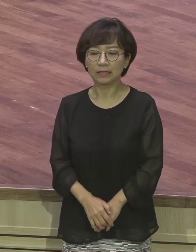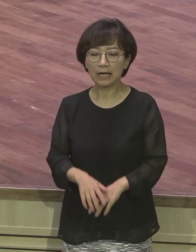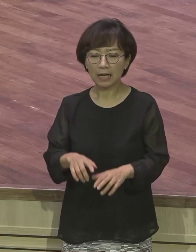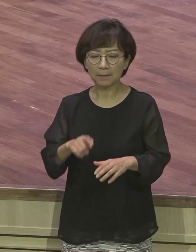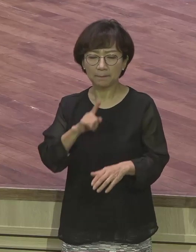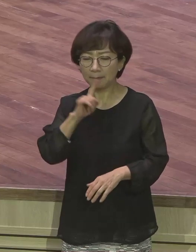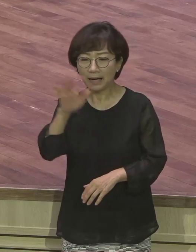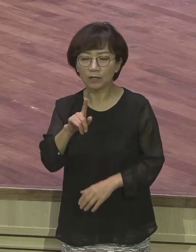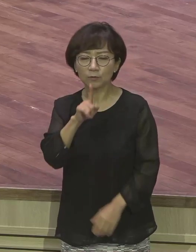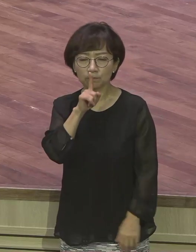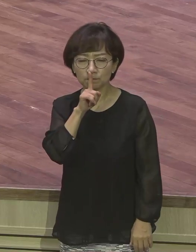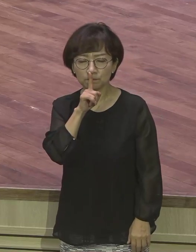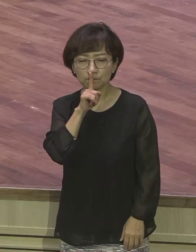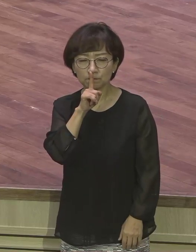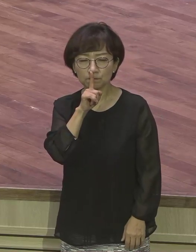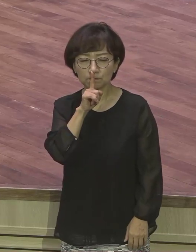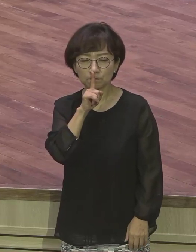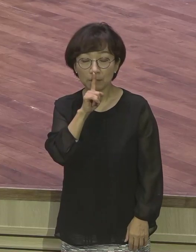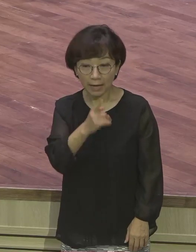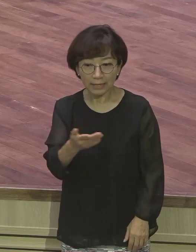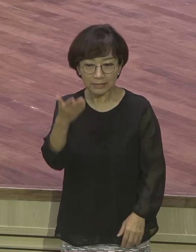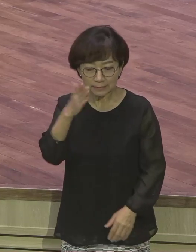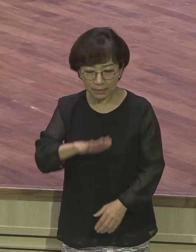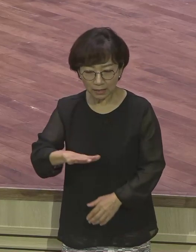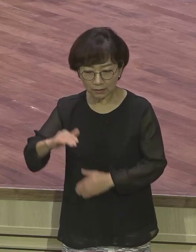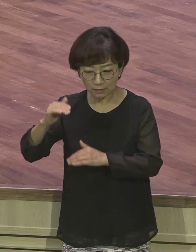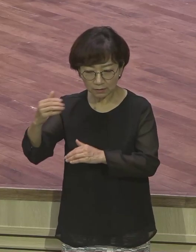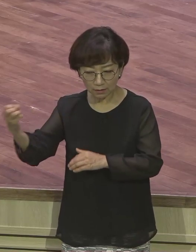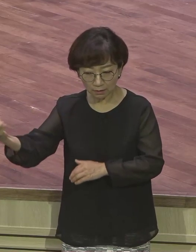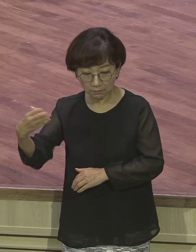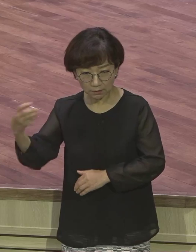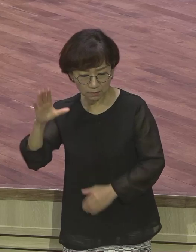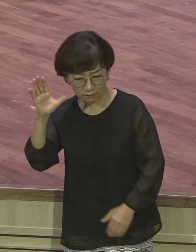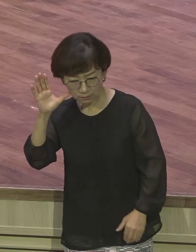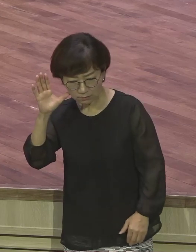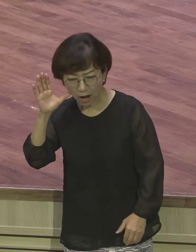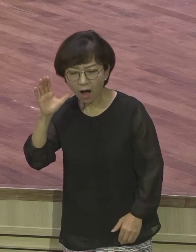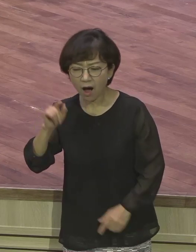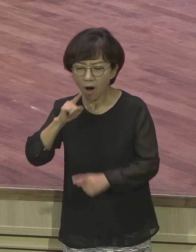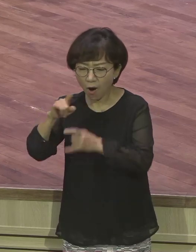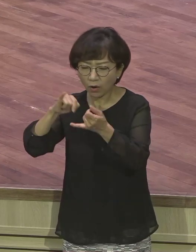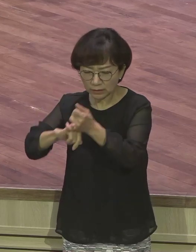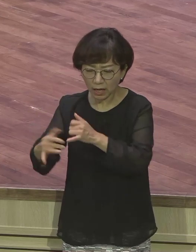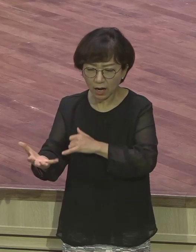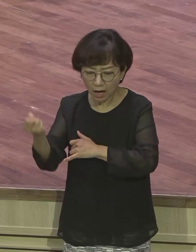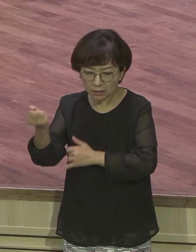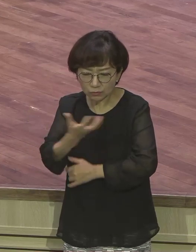요셉이 꾼 꿈을 은약적 꿈이라는 사실을 야곱은 보고 있었어요.